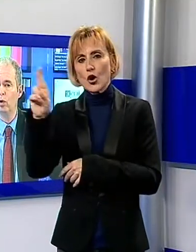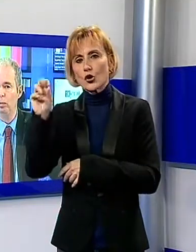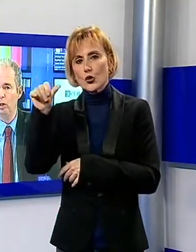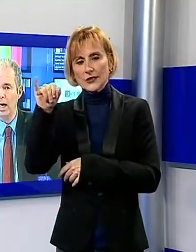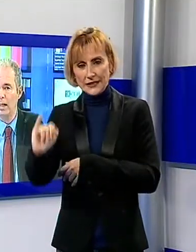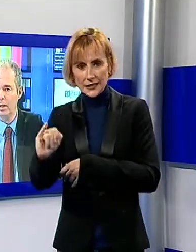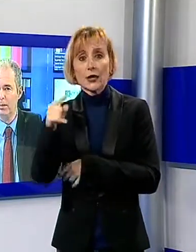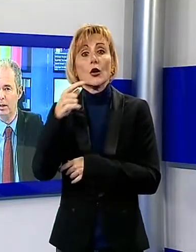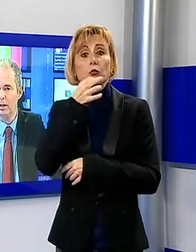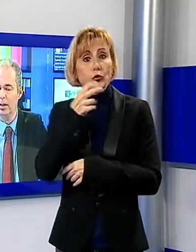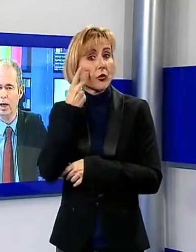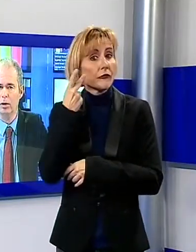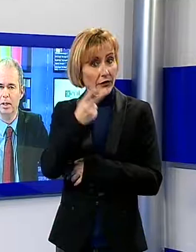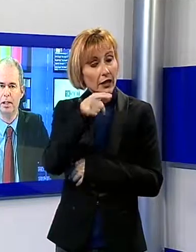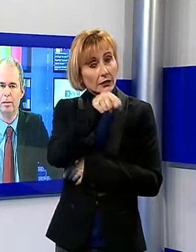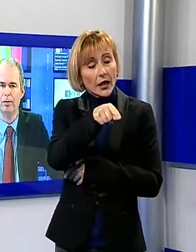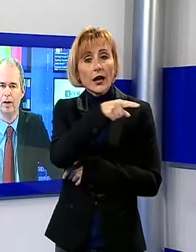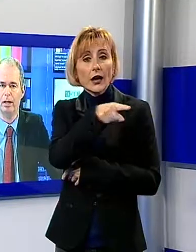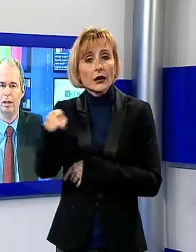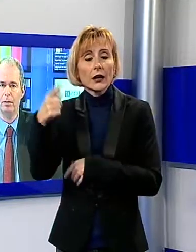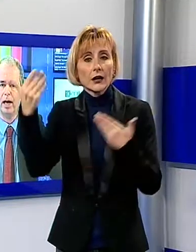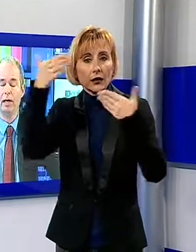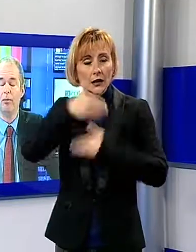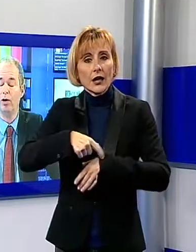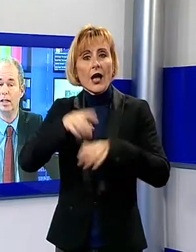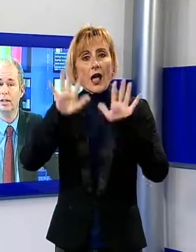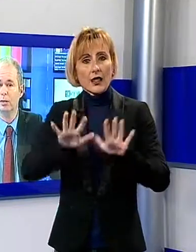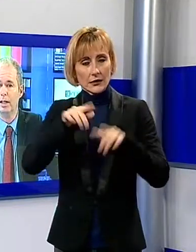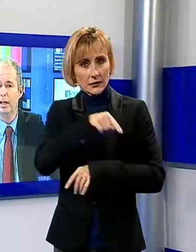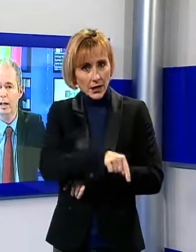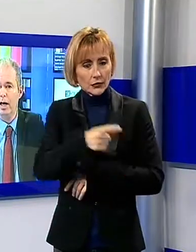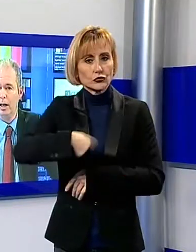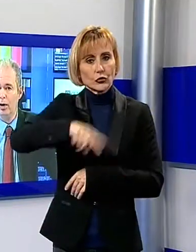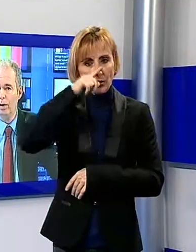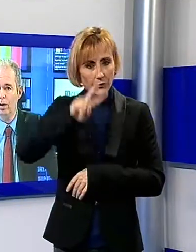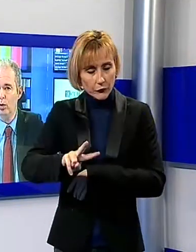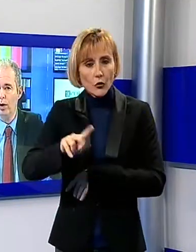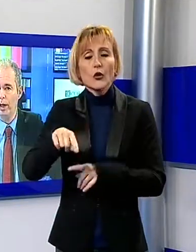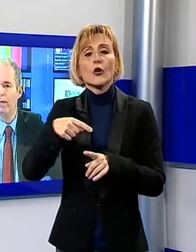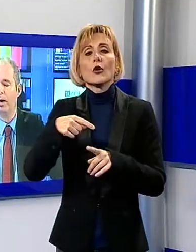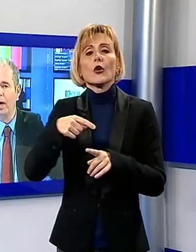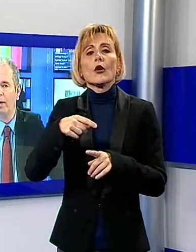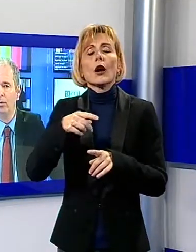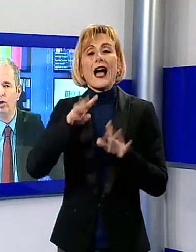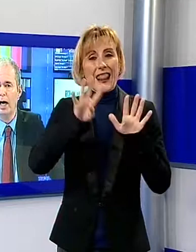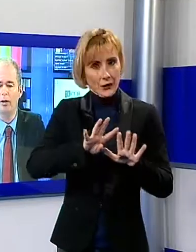speciale interamente dedicato al presepe vivente di Barga. Poi a seguire alle ore 22, già ve l'abbiamo annunciato,